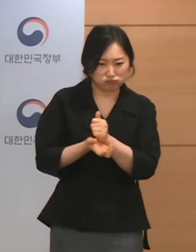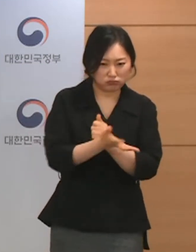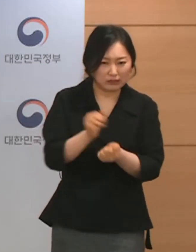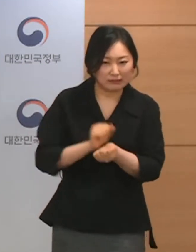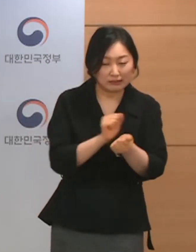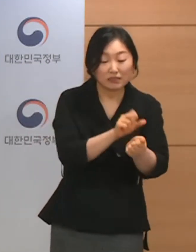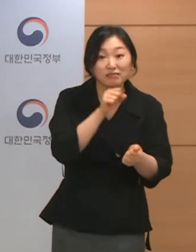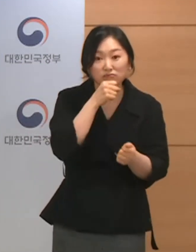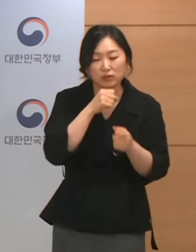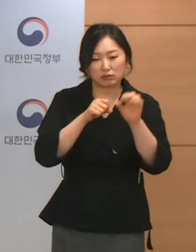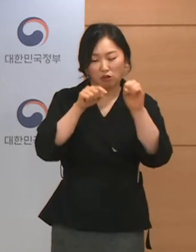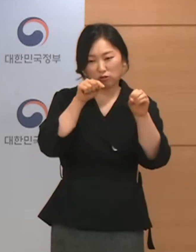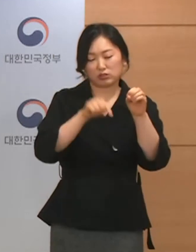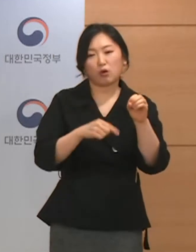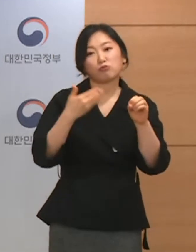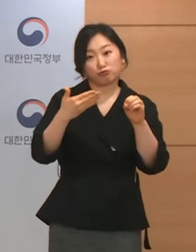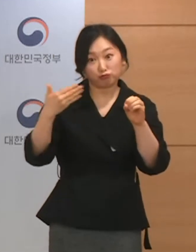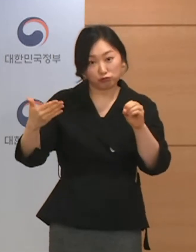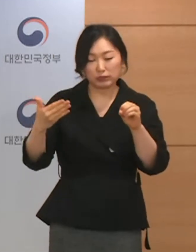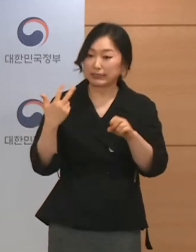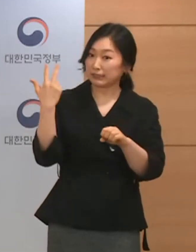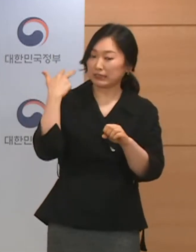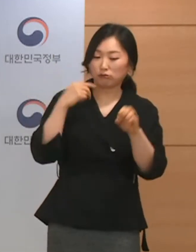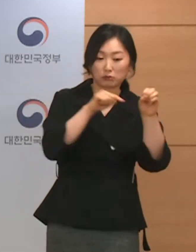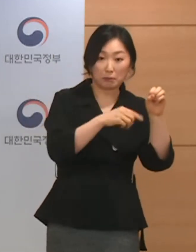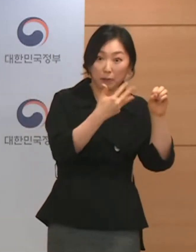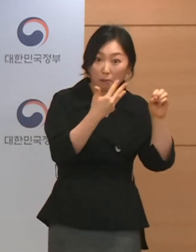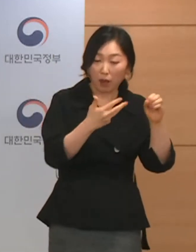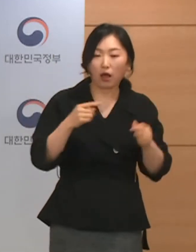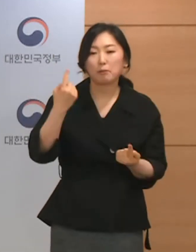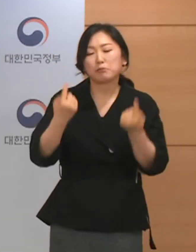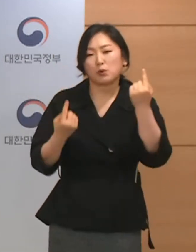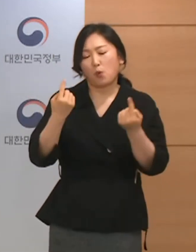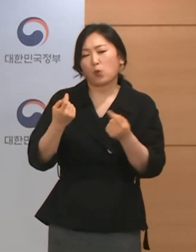지난주의 0.88에 비해 소폭 증가하였습니다.